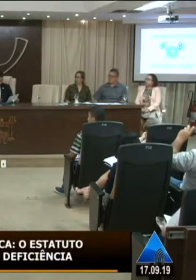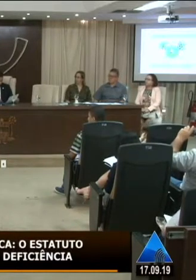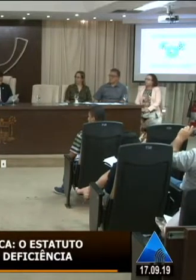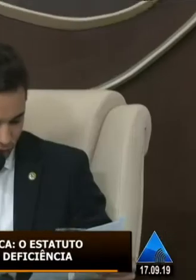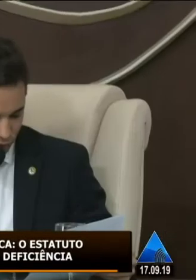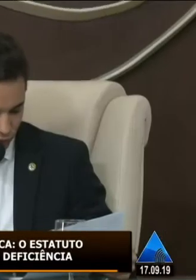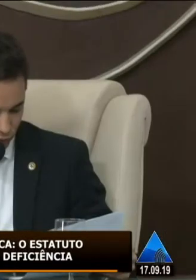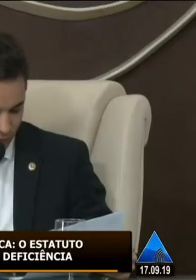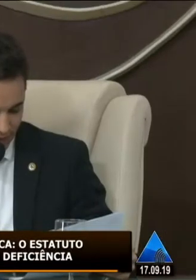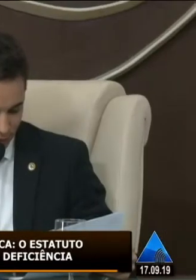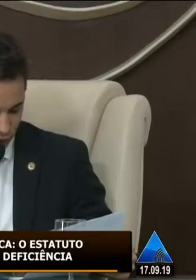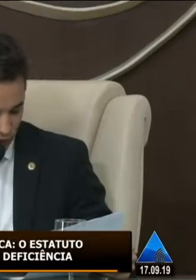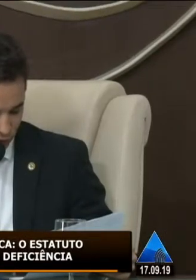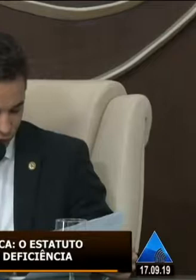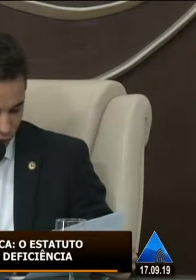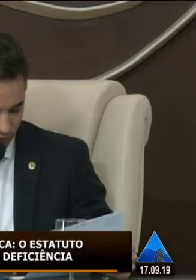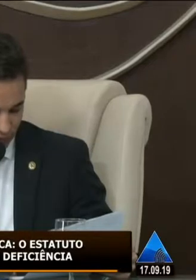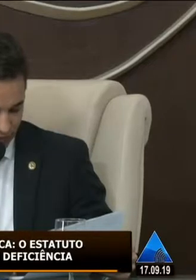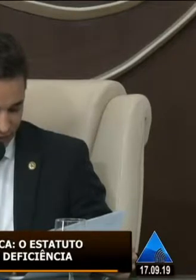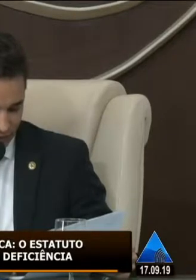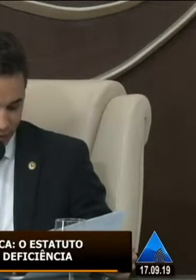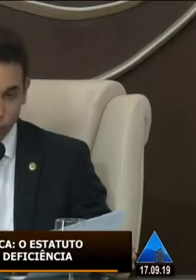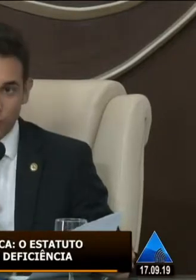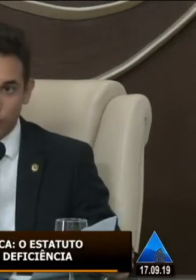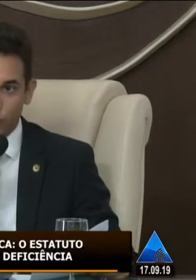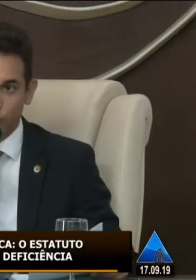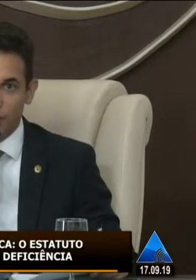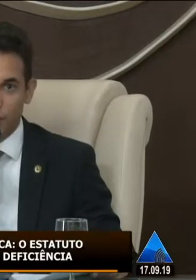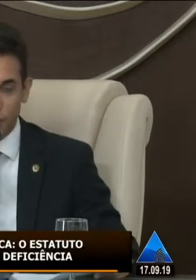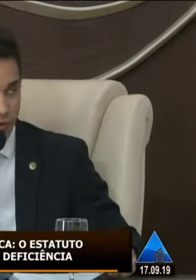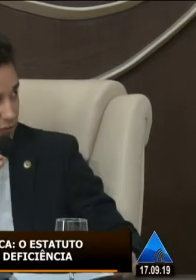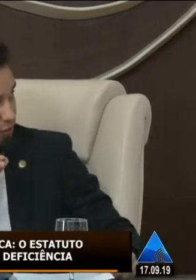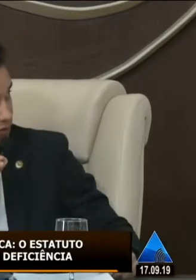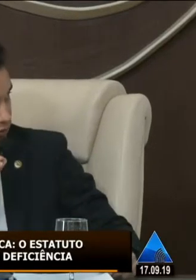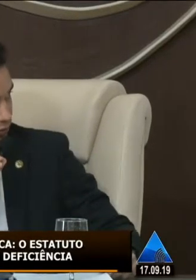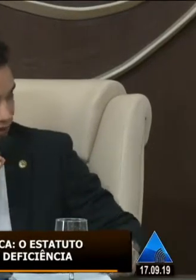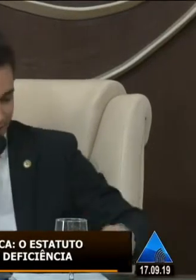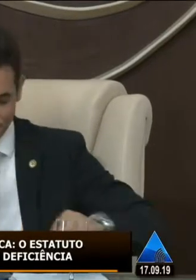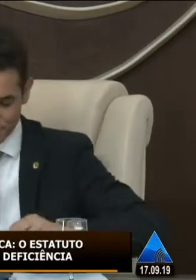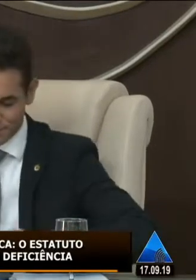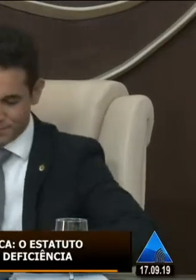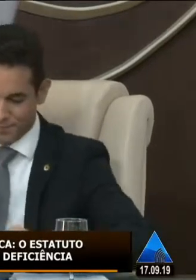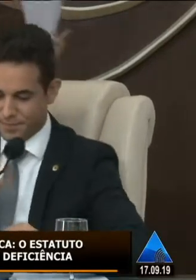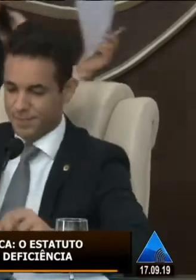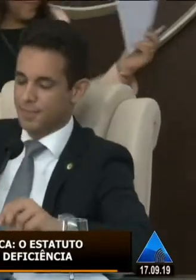quero convidar nesse momento Maria do Carmo de Souza da Secretaria da Educação do nosso estado para também fazer sua fala